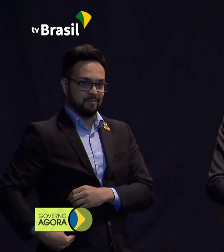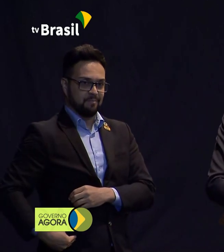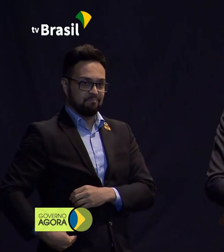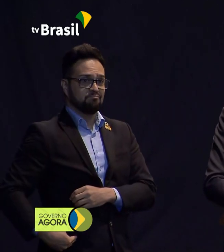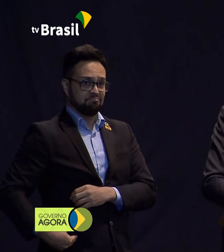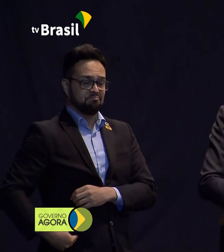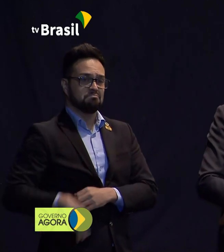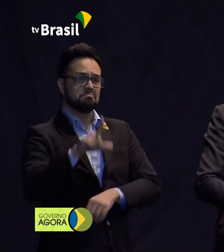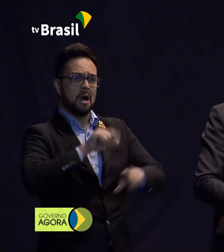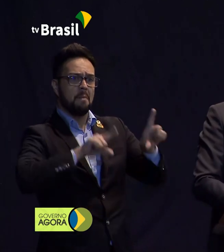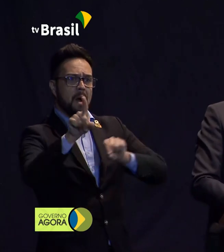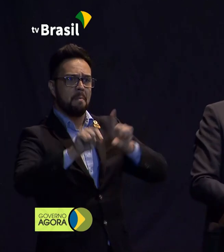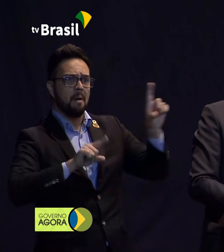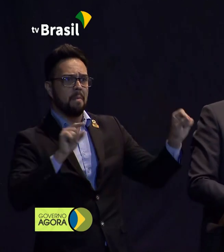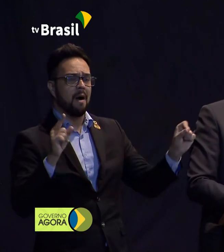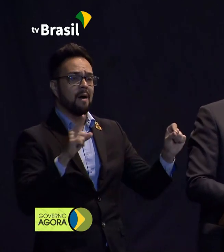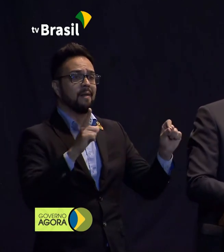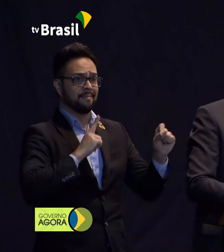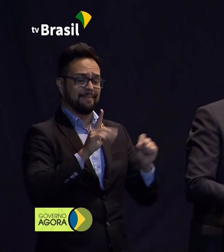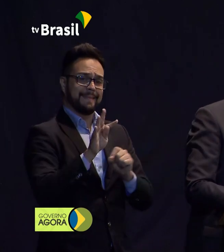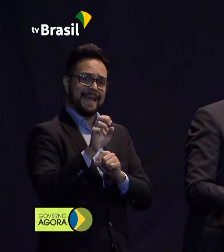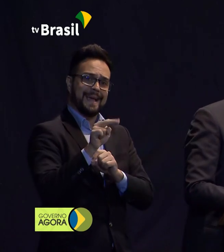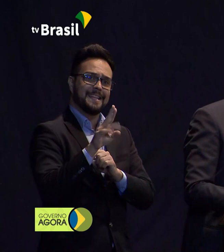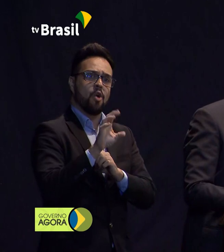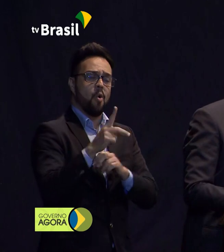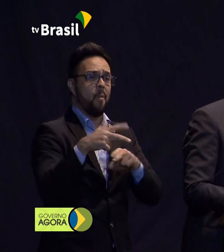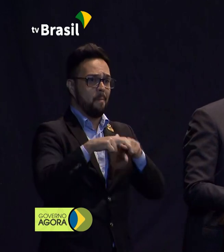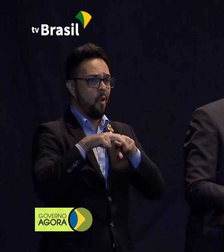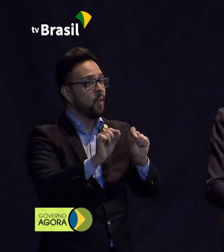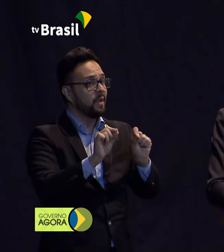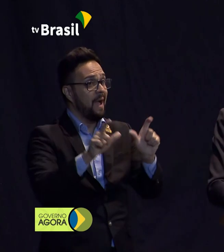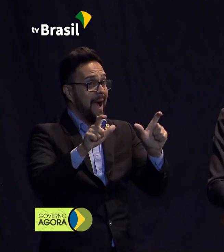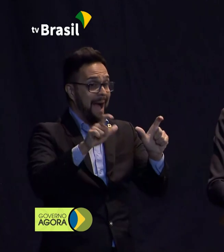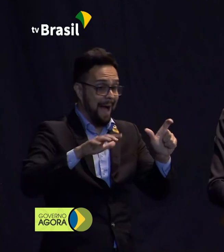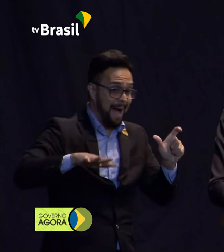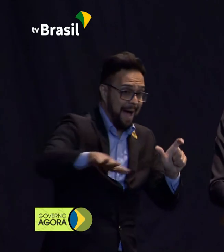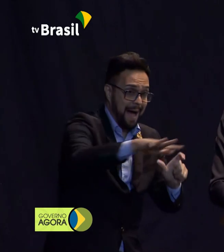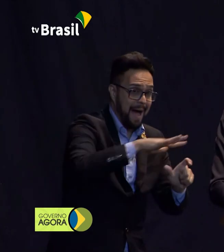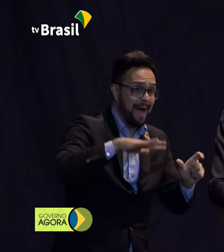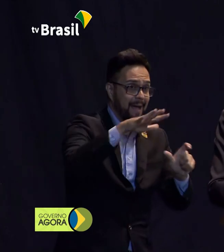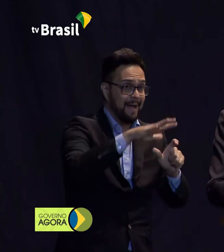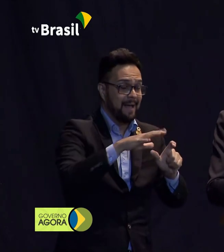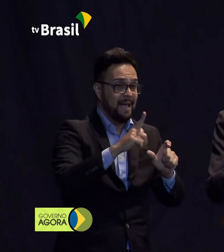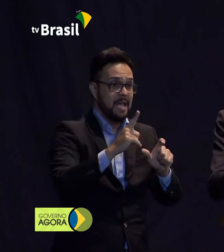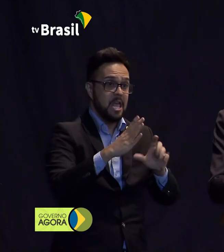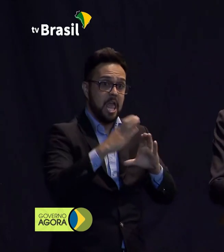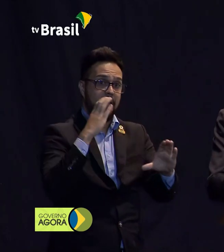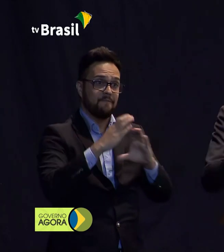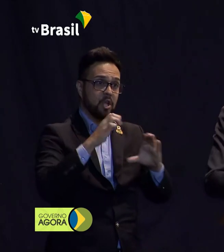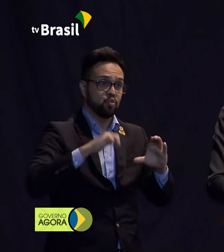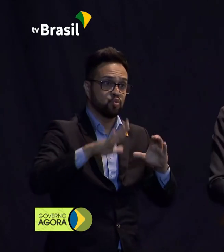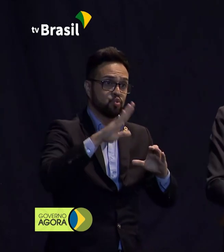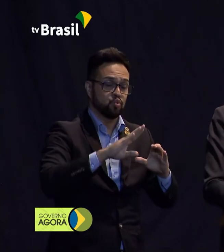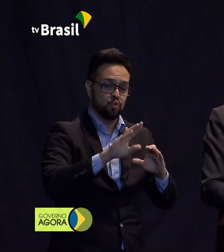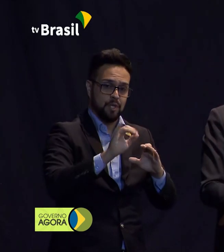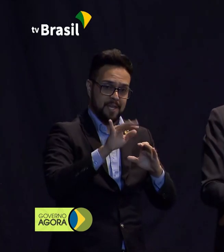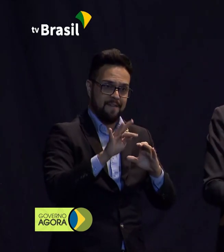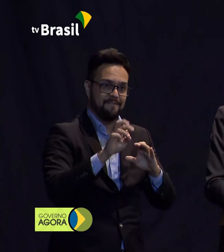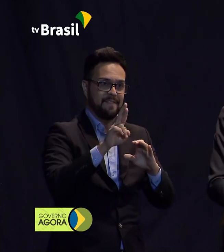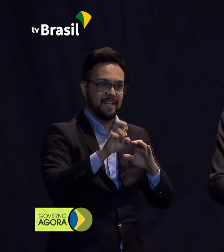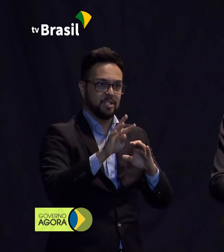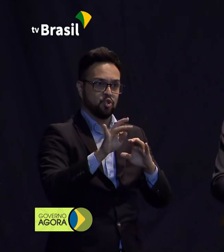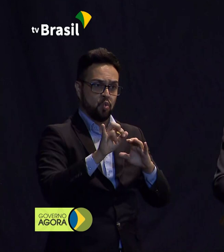em função disso, vem dando certo, graças a Deus. Em infraestrutura, temos feito mais com menos recursos.